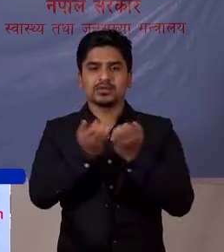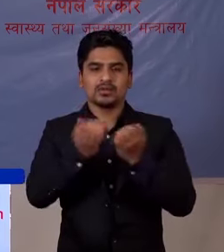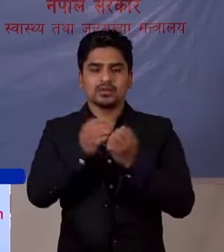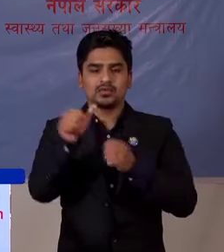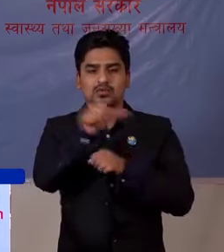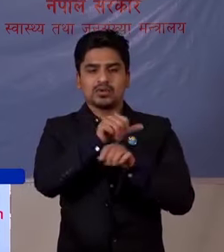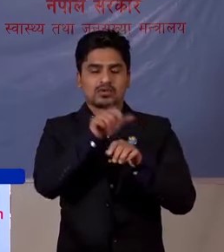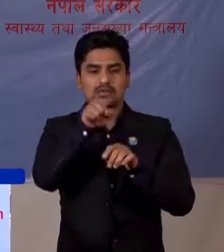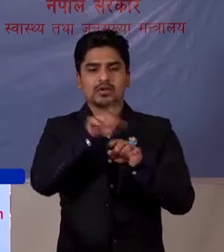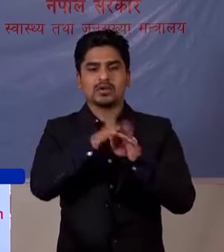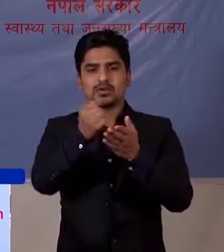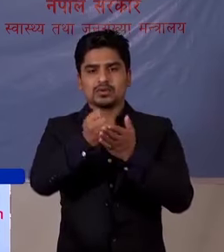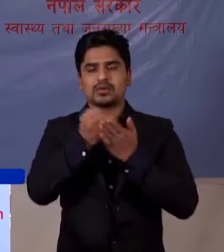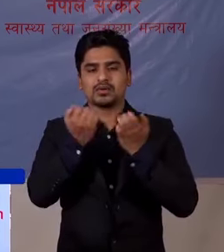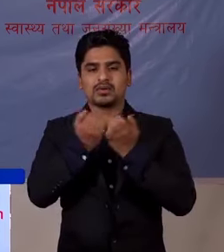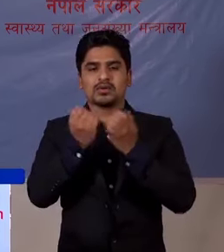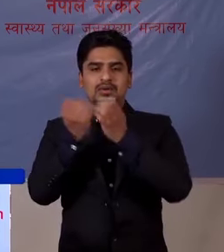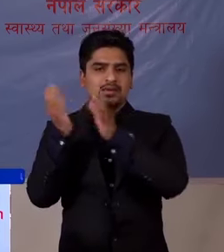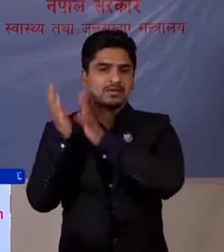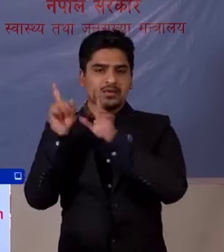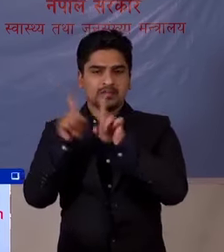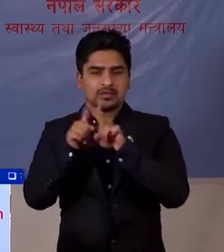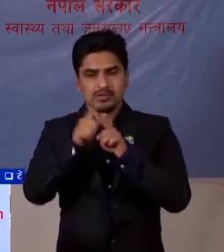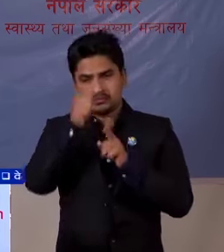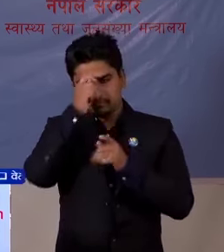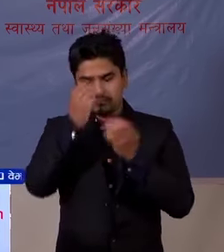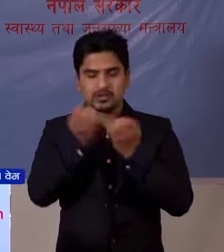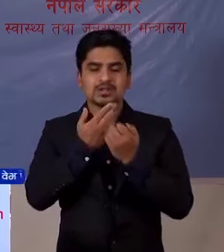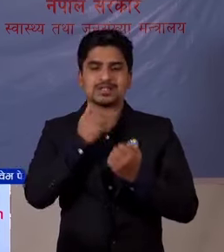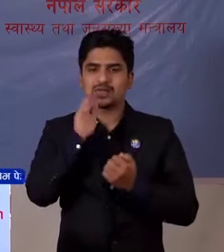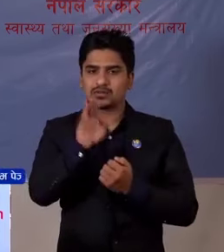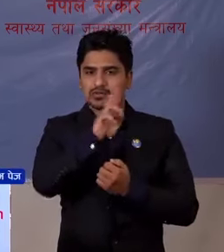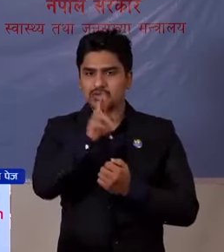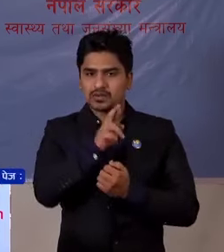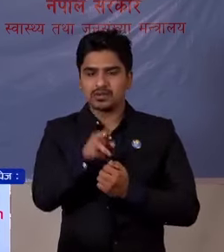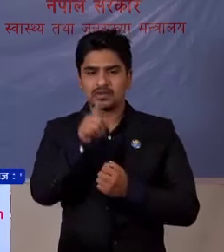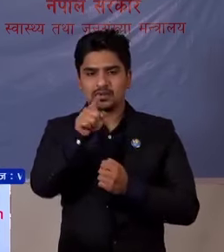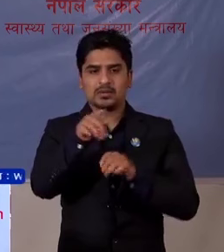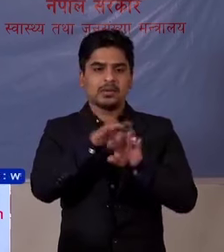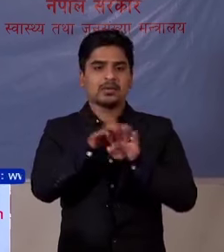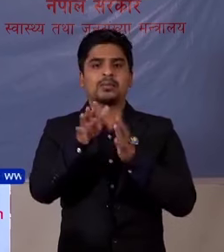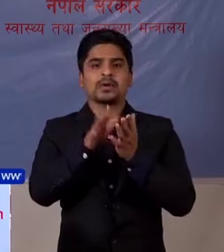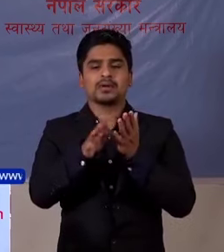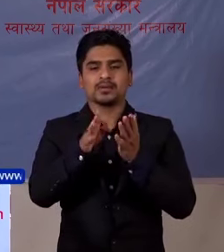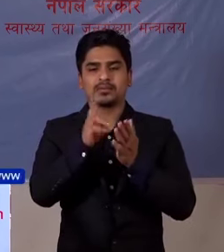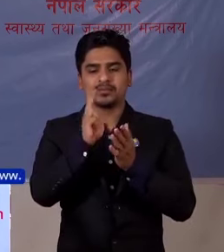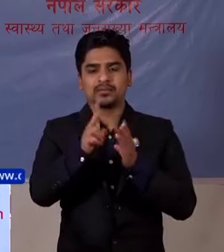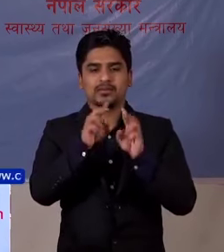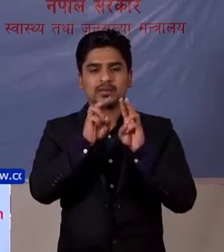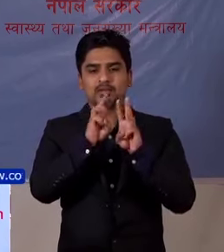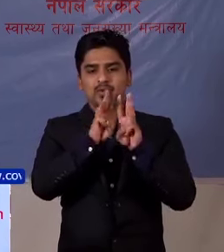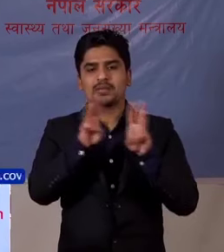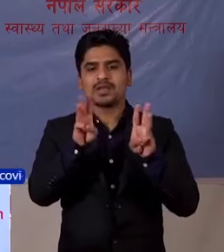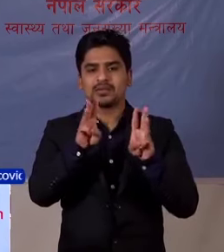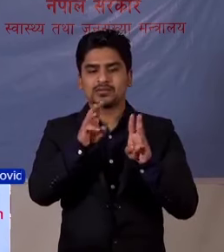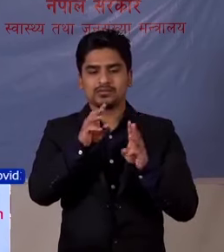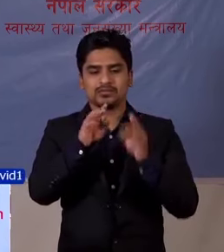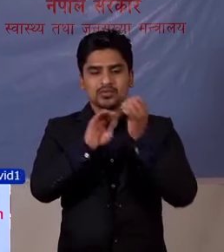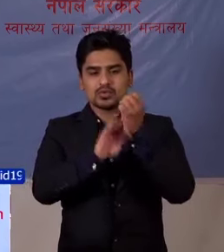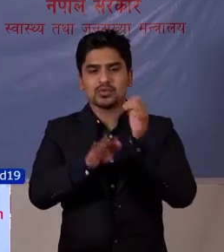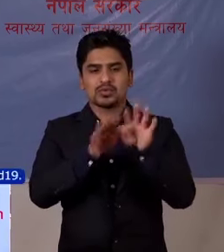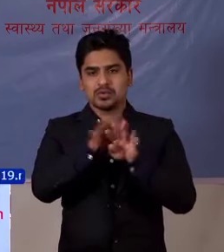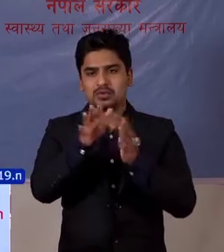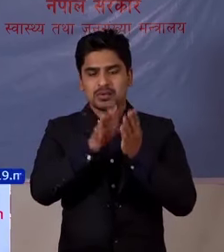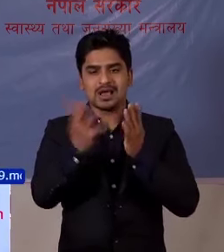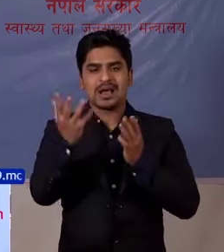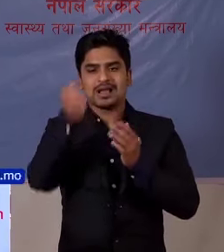यहारले सगावन वयको भूमिकाको पनी हामी स्राना गर्ना चाहन छाहन चाहूं रहा यहां बाट इसाइट हरू बाट इसोर्स हरू